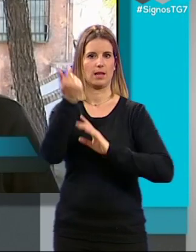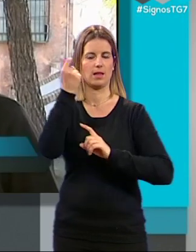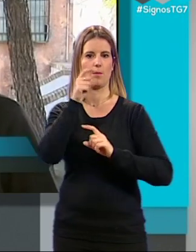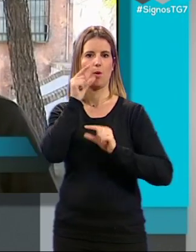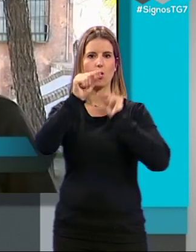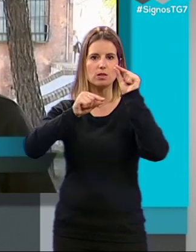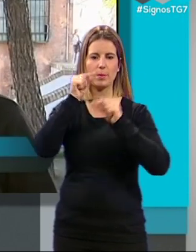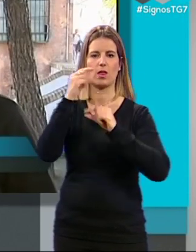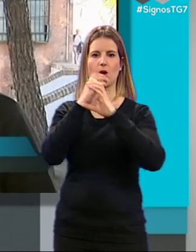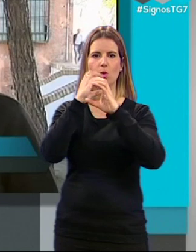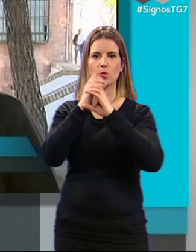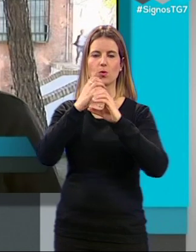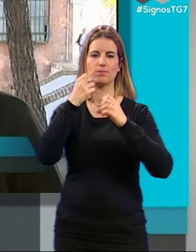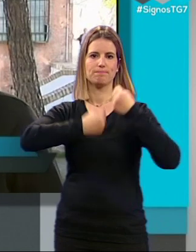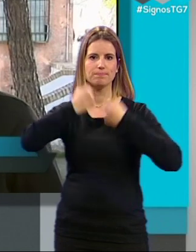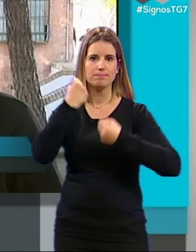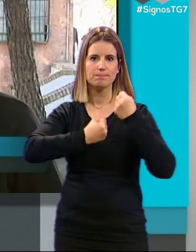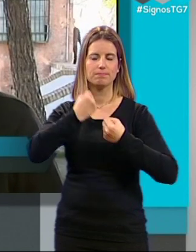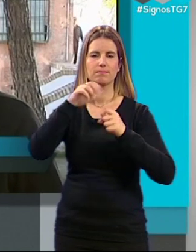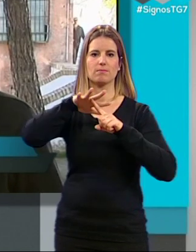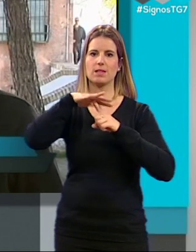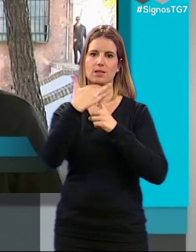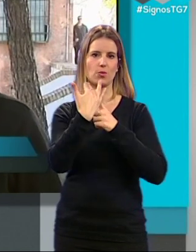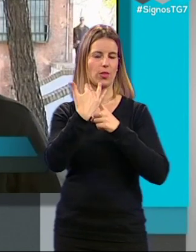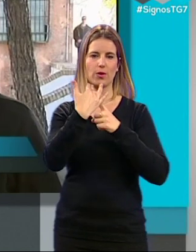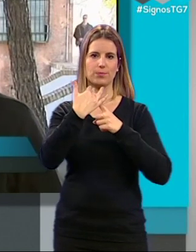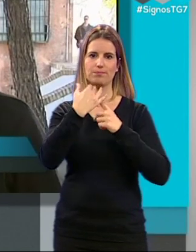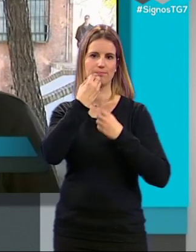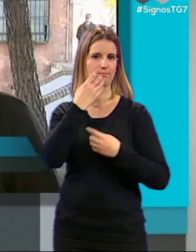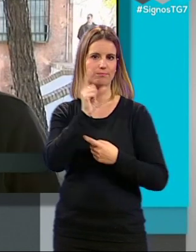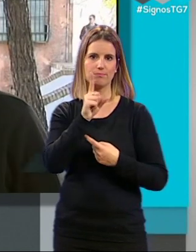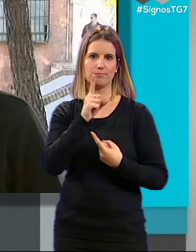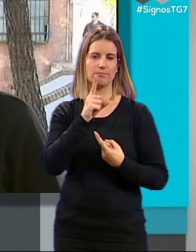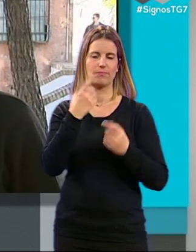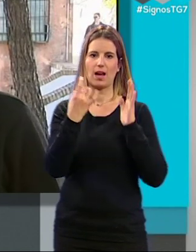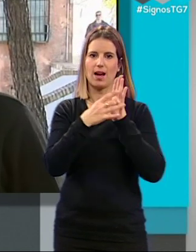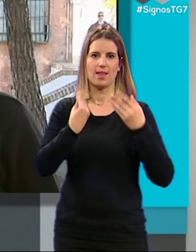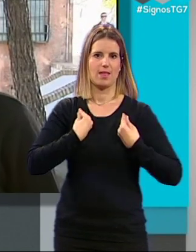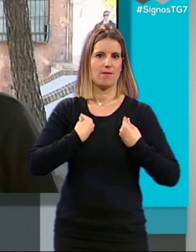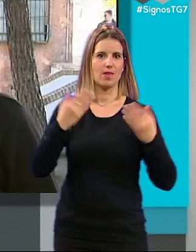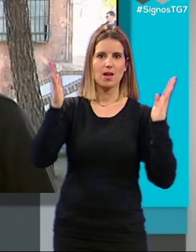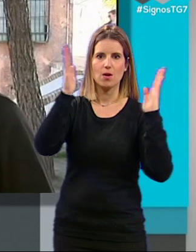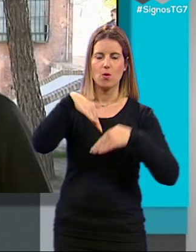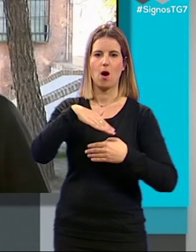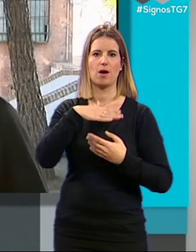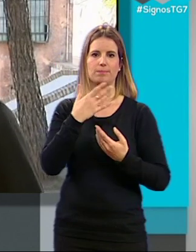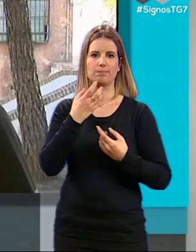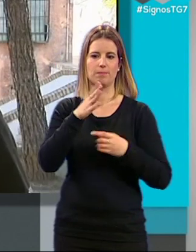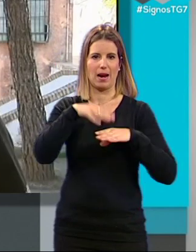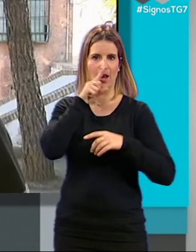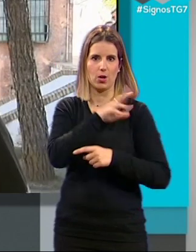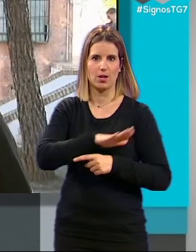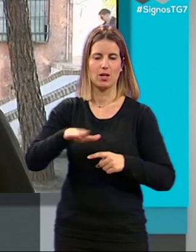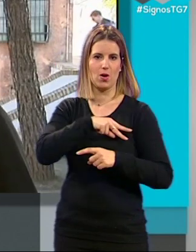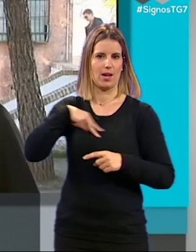contaminación de autobuses y coches, en fin, la situación no es precisamente de una calidad de vida la mínima que se puede exigir sobre todo para los niños,